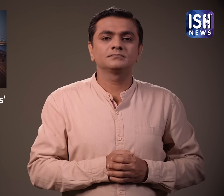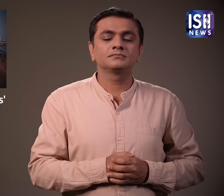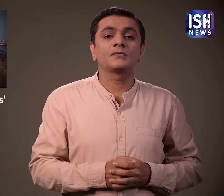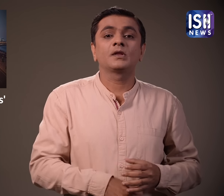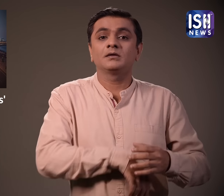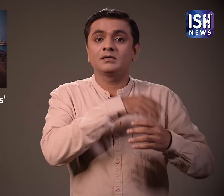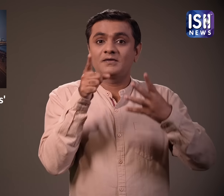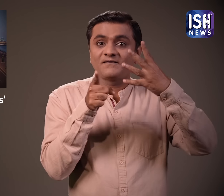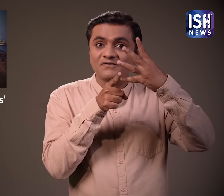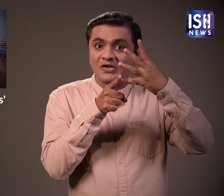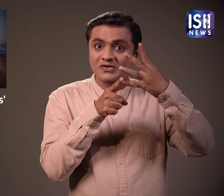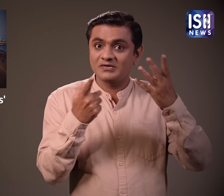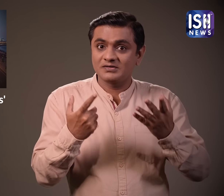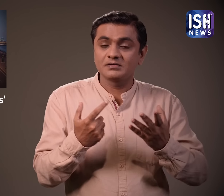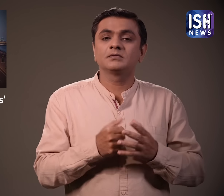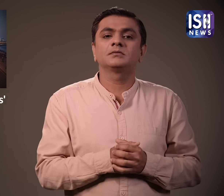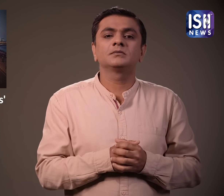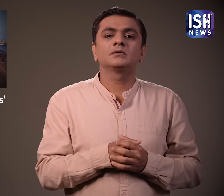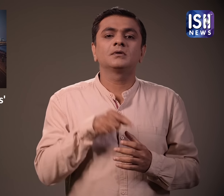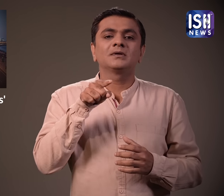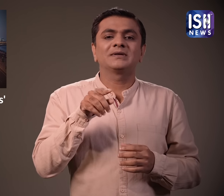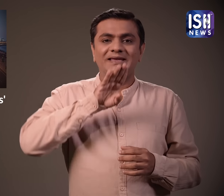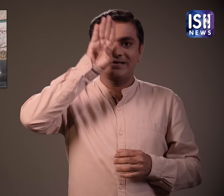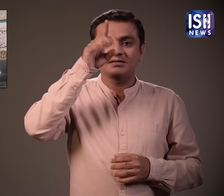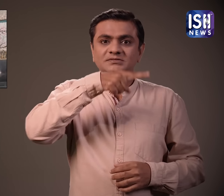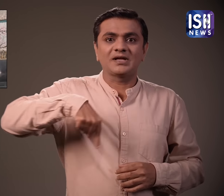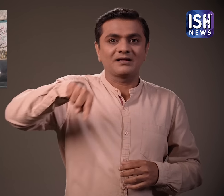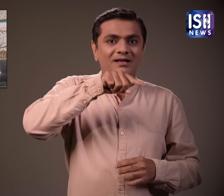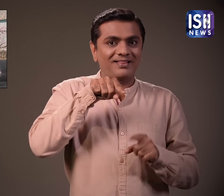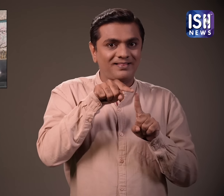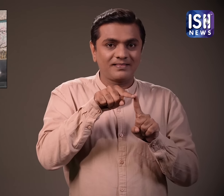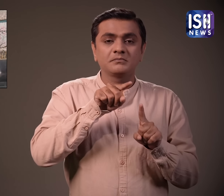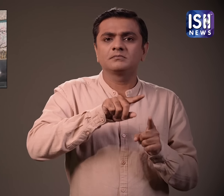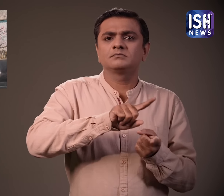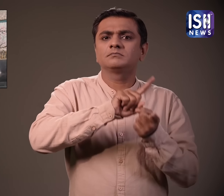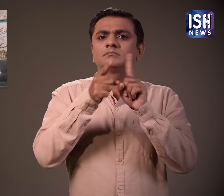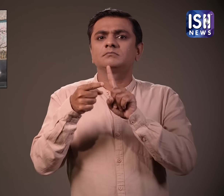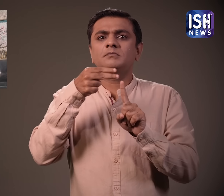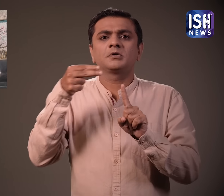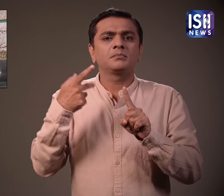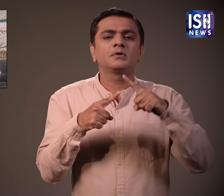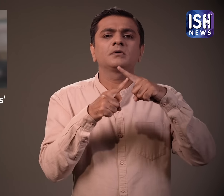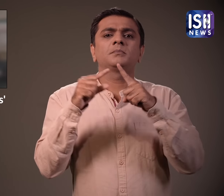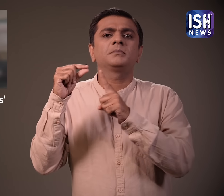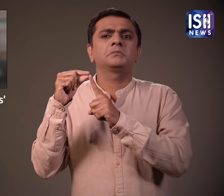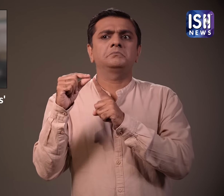किंग सर्कल का नाम बदल कर तिर्धं कर पार्षवनात किया जाएगा।